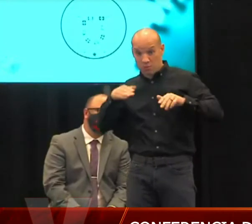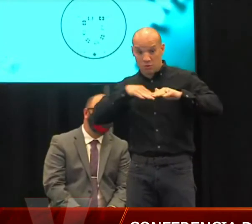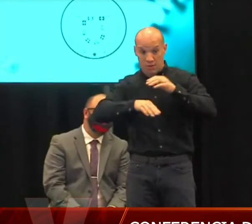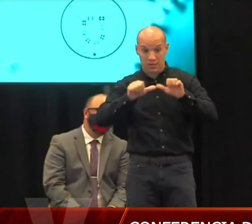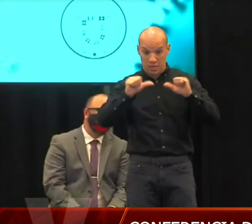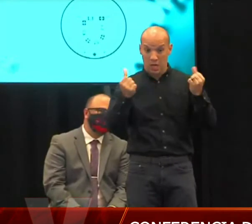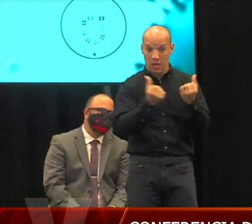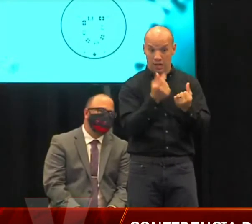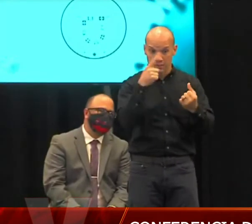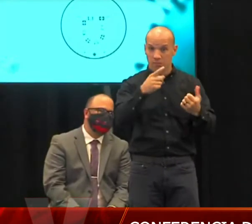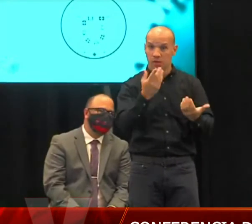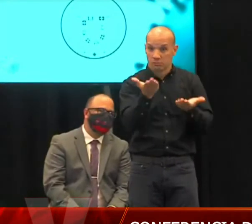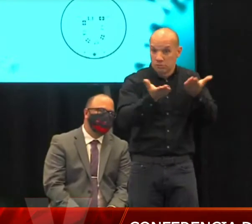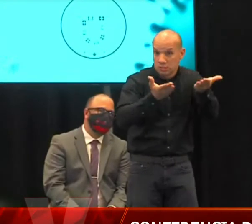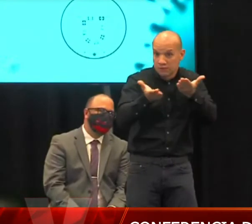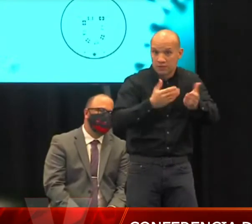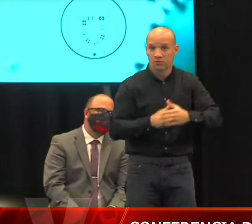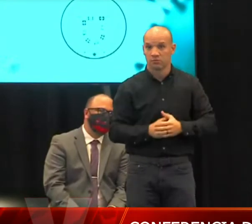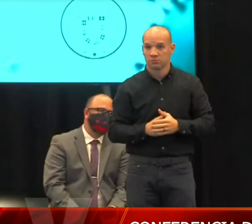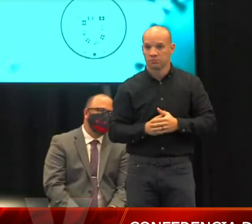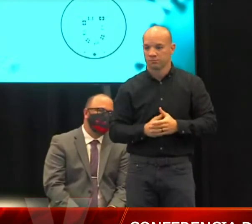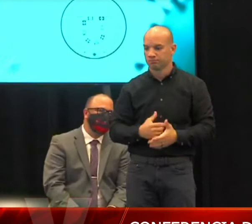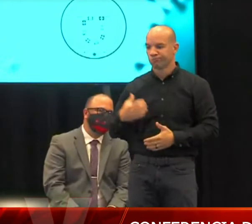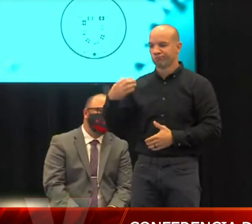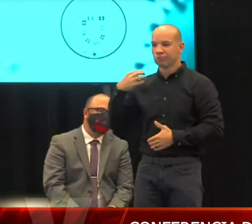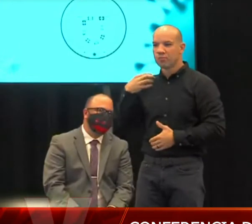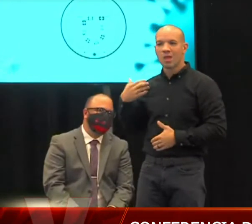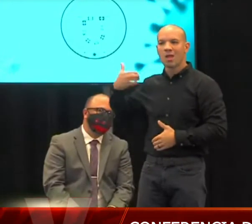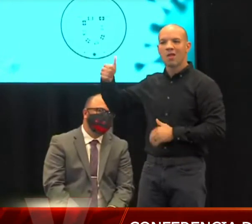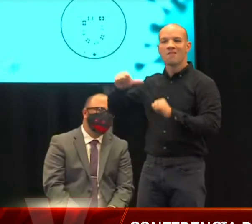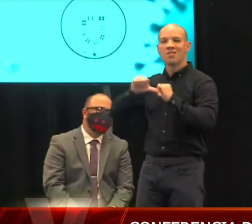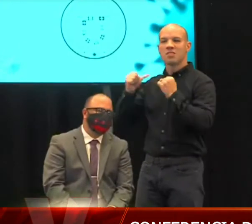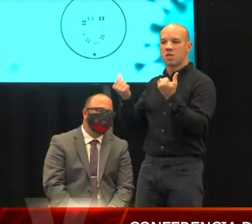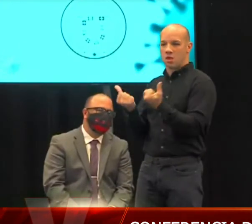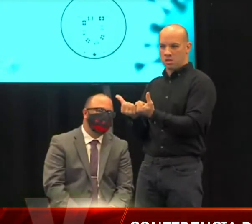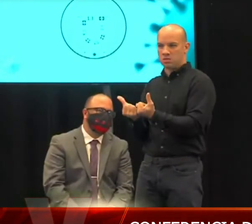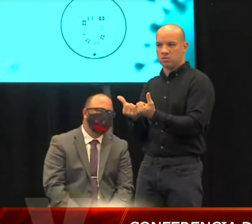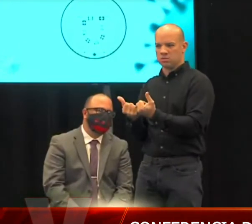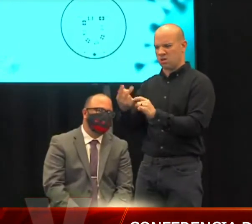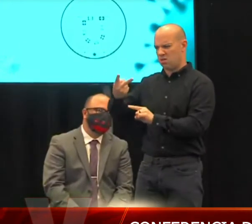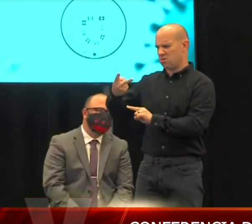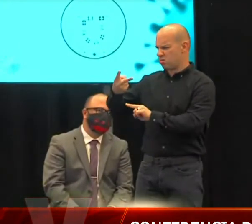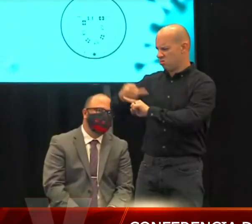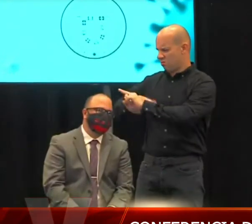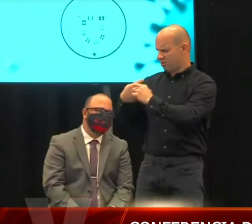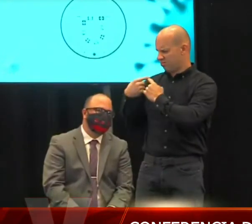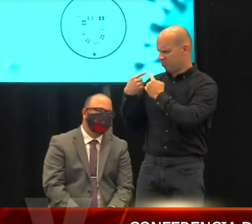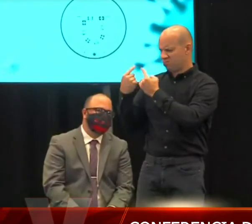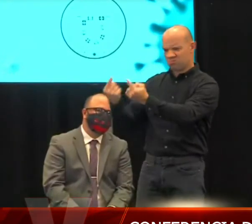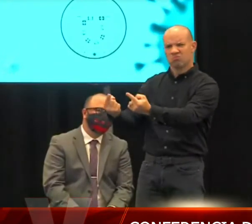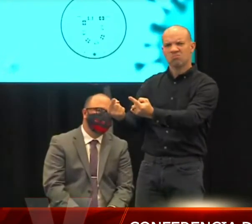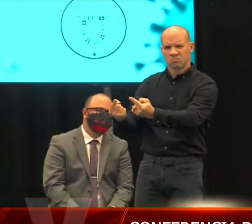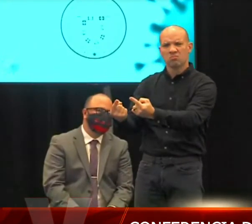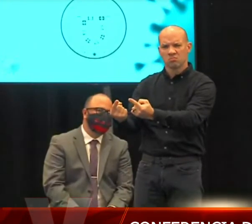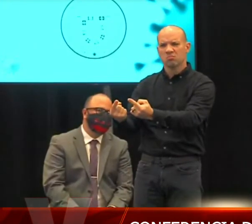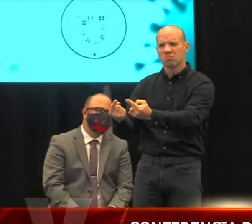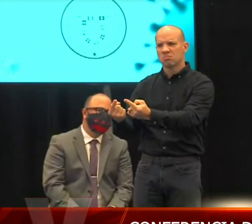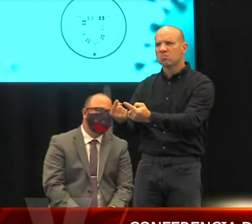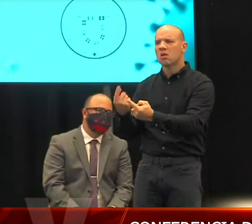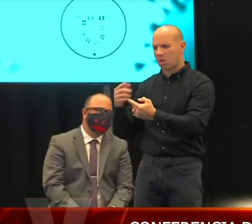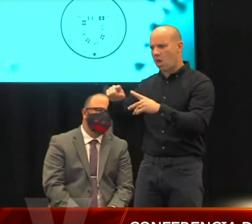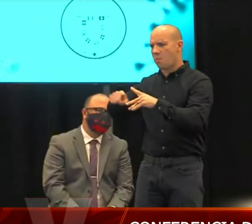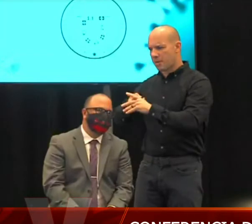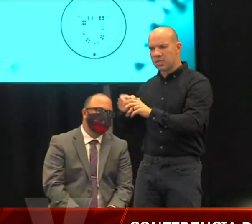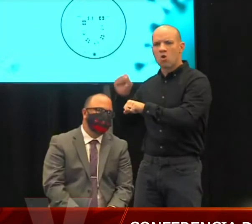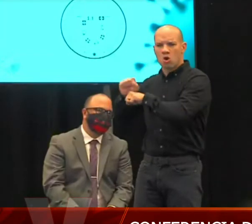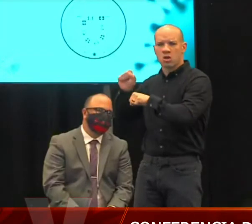y todo lo otro. Los jefes de agencias llevan ya más de dos meses. Desde julio que se activaron los jefes de agencias con los empleados de